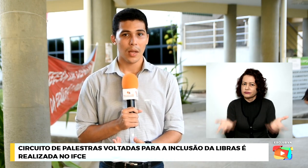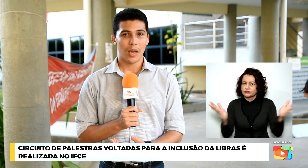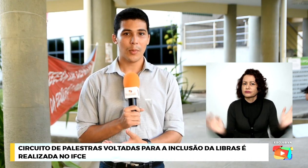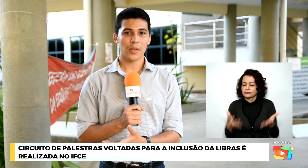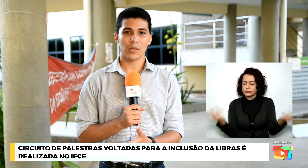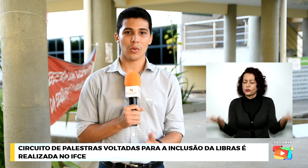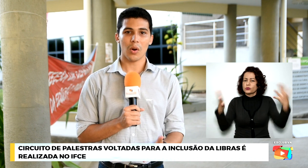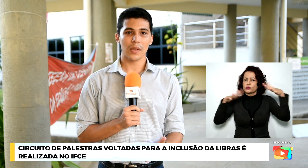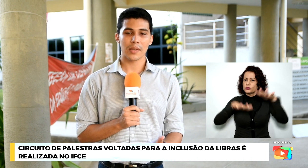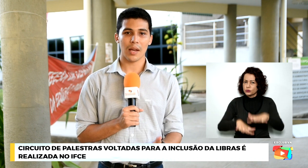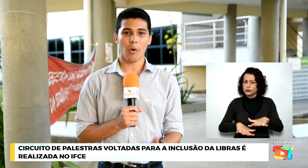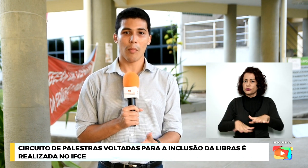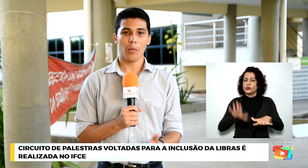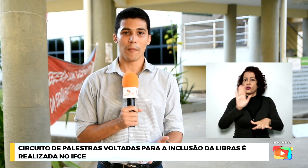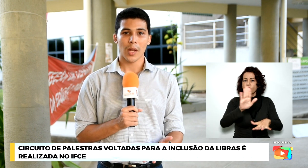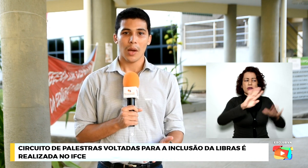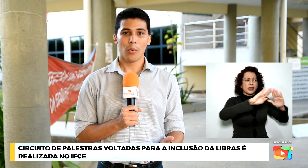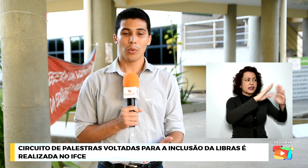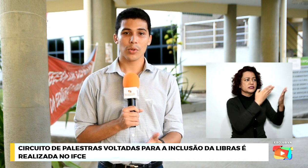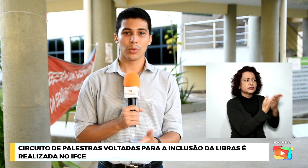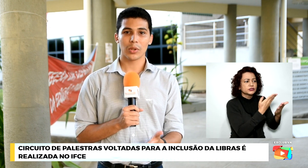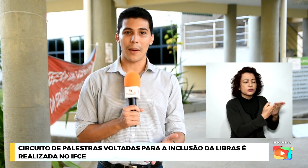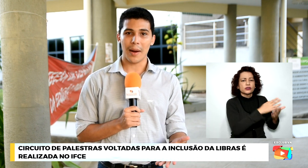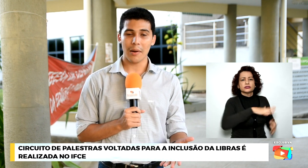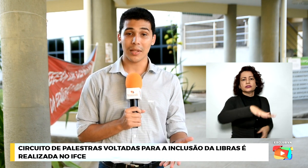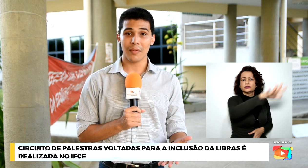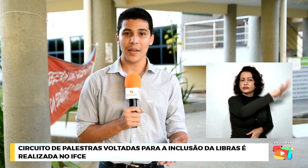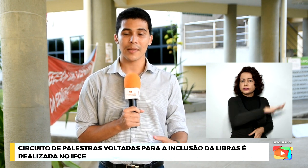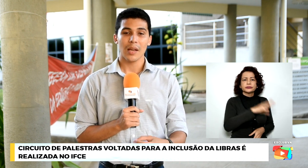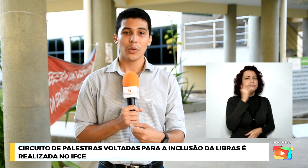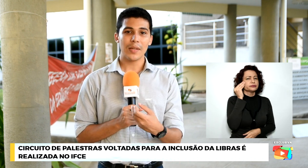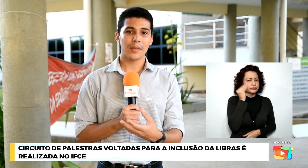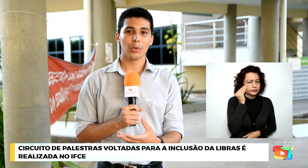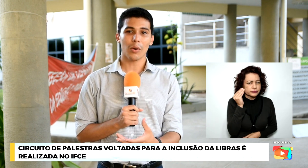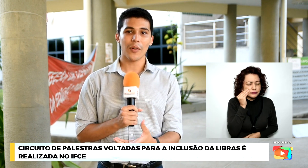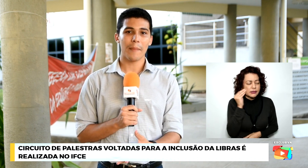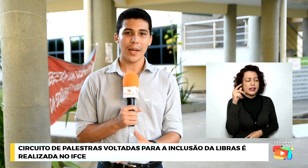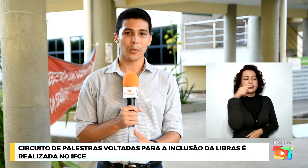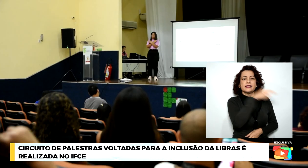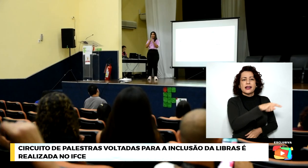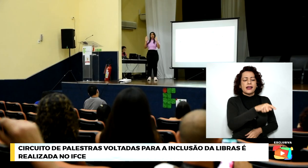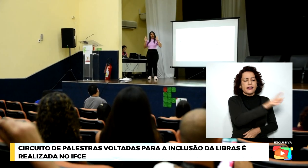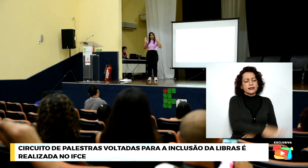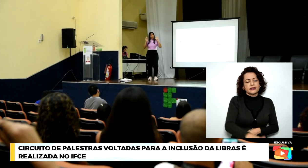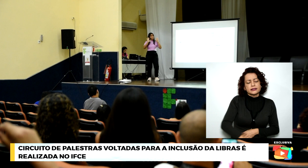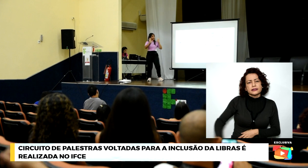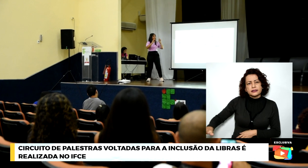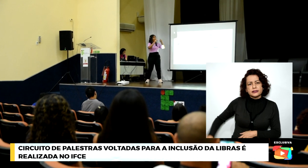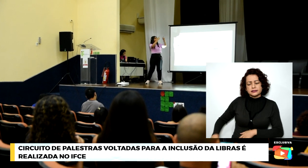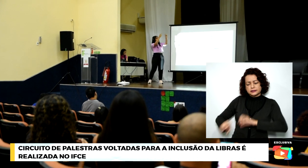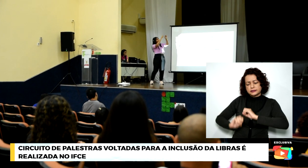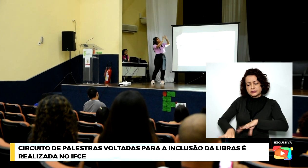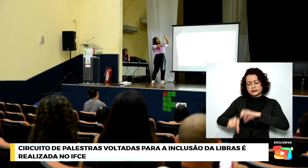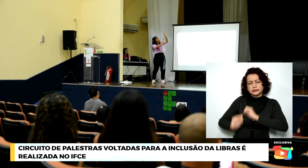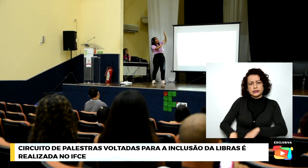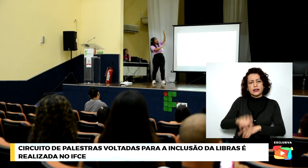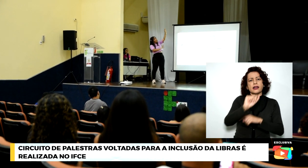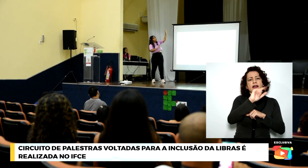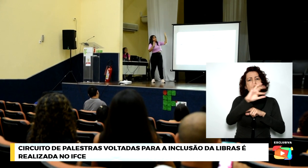Em muitas escolas é comum o uso do trabalho através do ensino do alfabeto para crianças, para que pelo menos saibam o básico para se